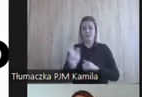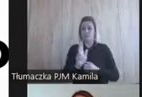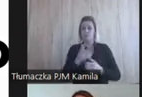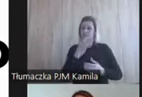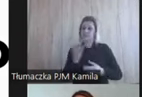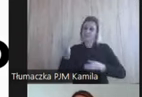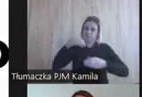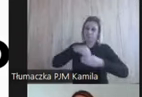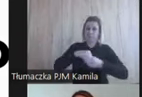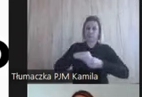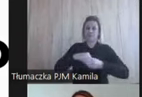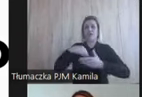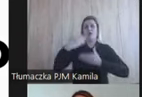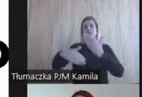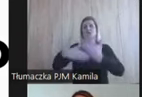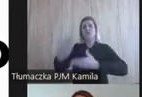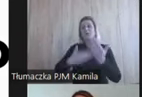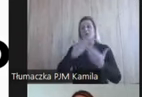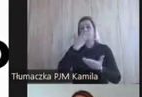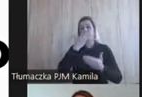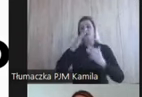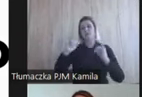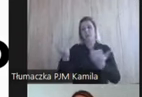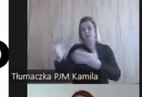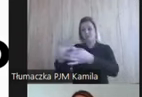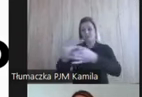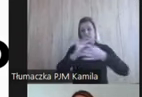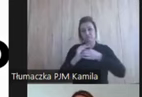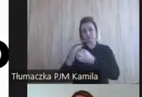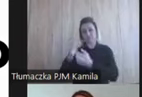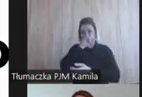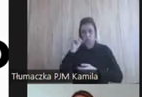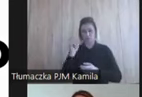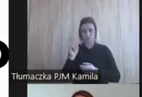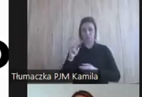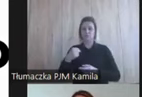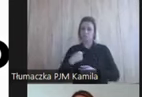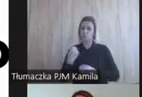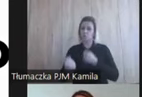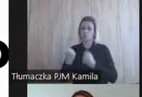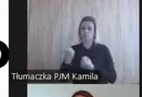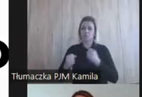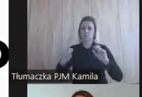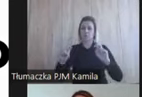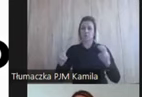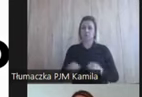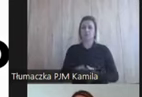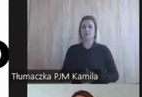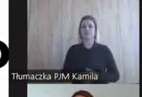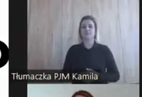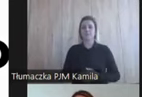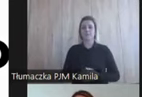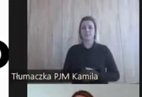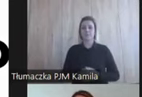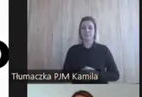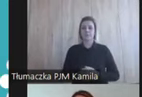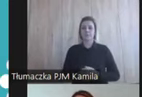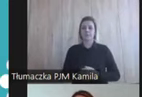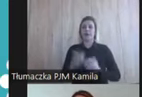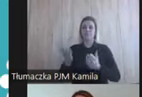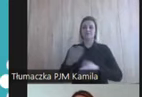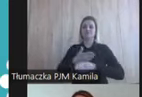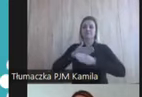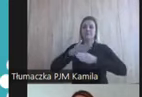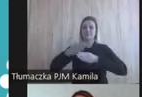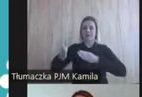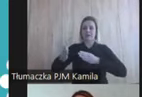konsekwencjach społecznych osoby poza. To jest bardzo, bardzo taki też trudny temat. No dobrze, ale pójdźmy dalej,